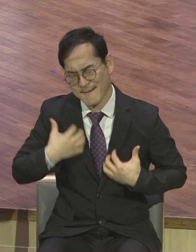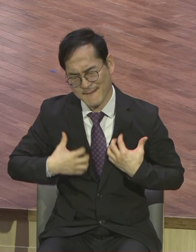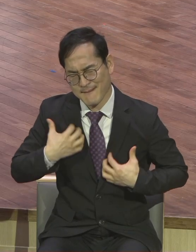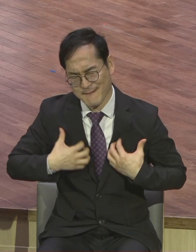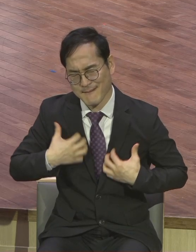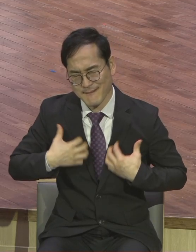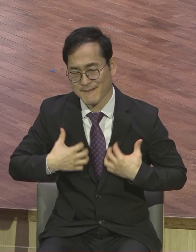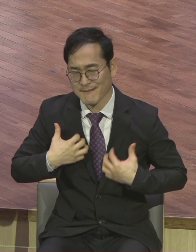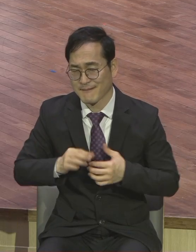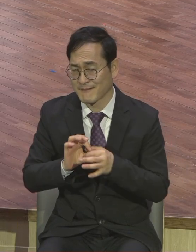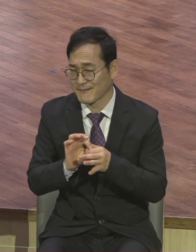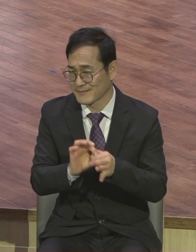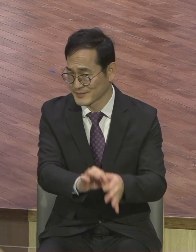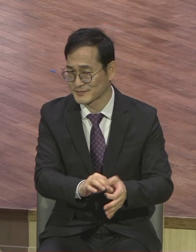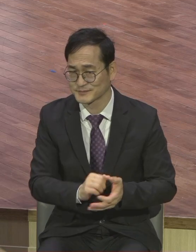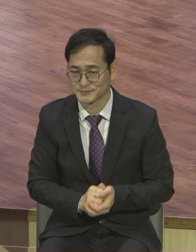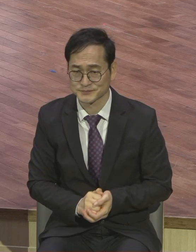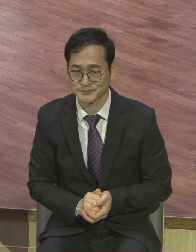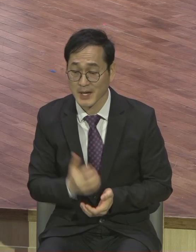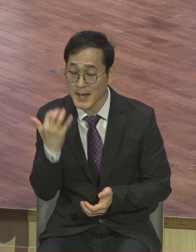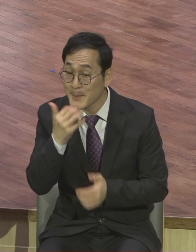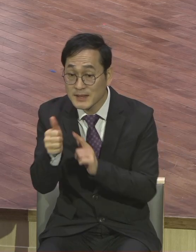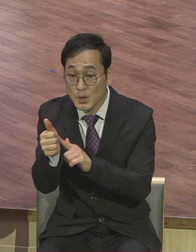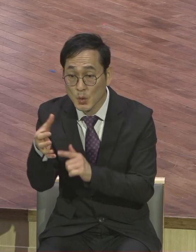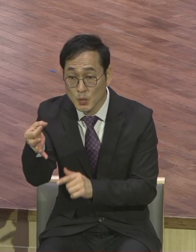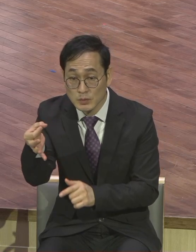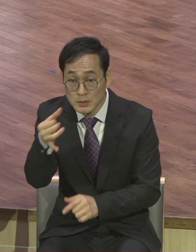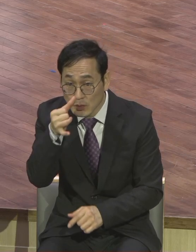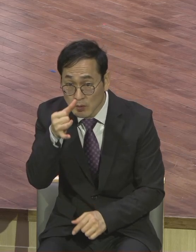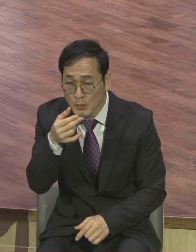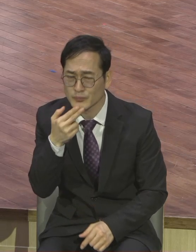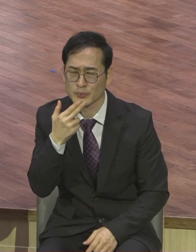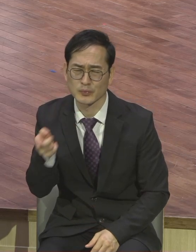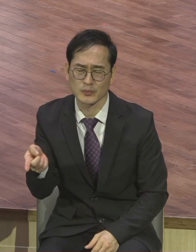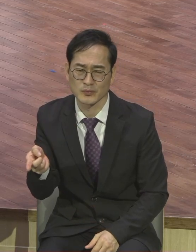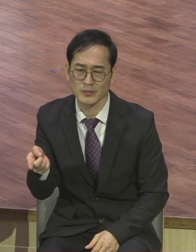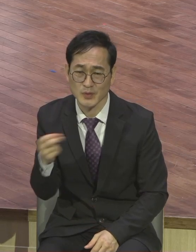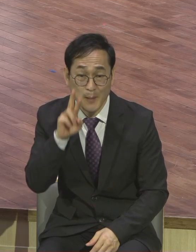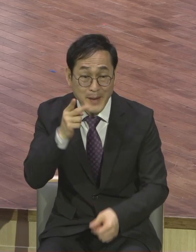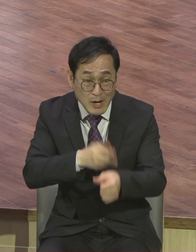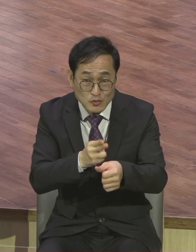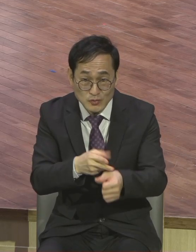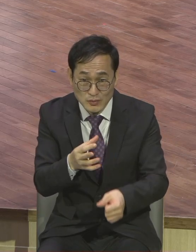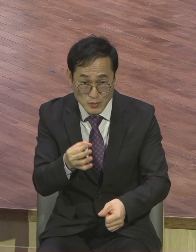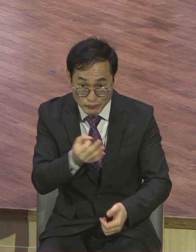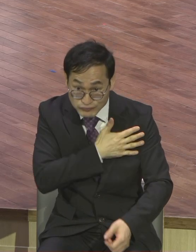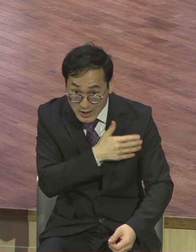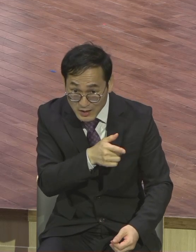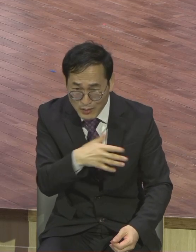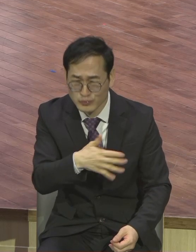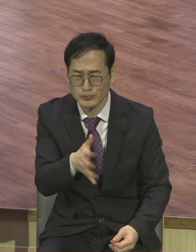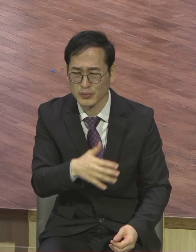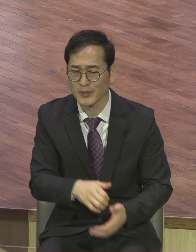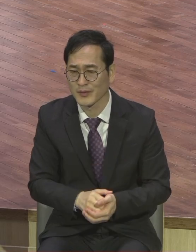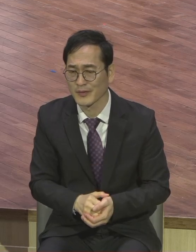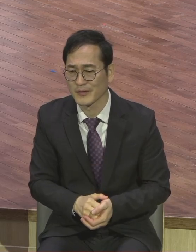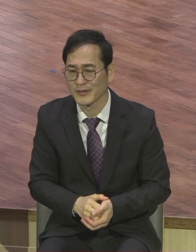했습니까 베드로가 무슨 돈이 있어야 했습니까 바울이 뭐 있어서 했어요 세상적인 서론 그거 하나님이